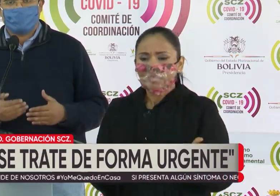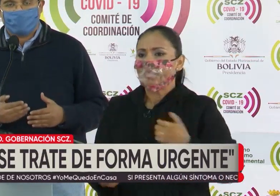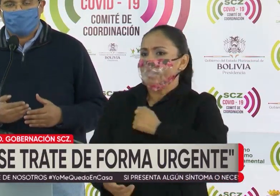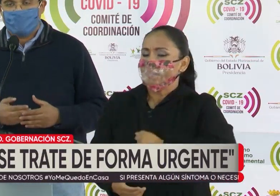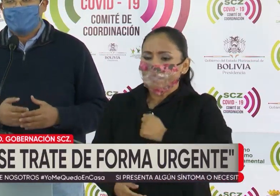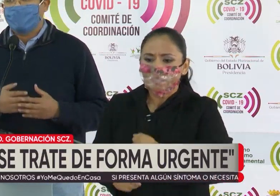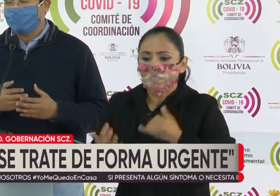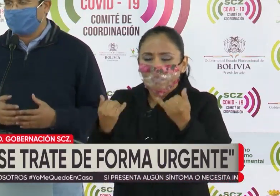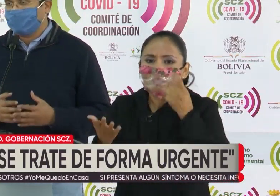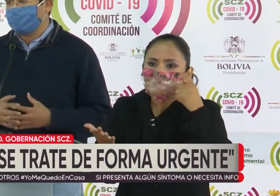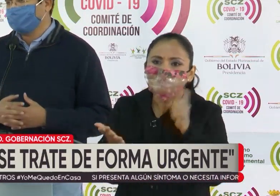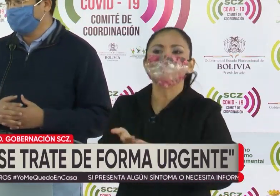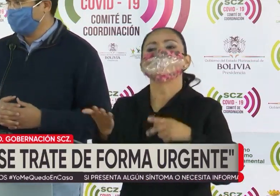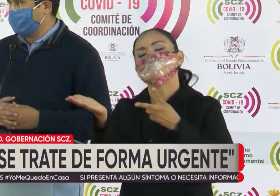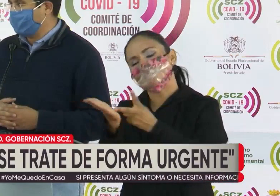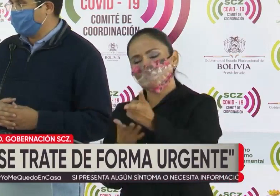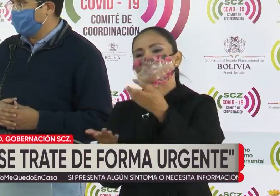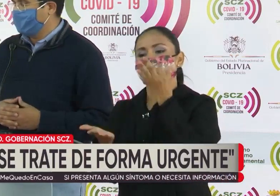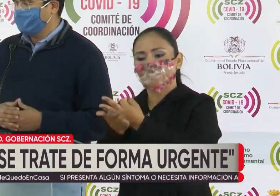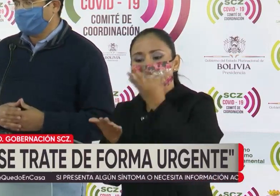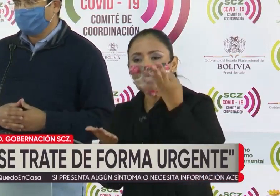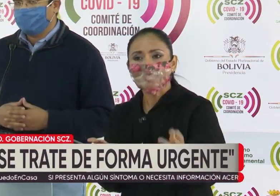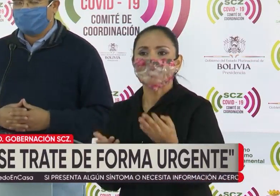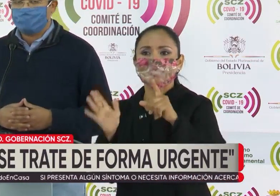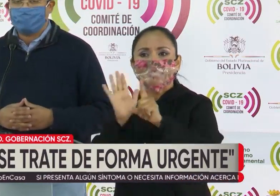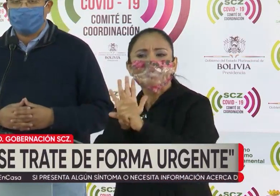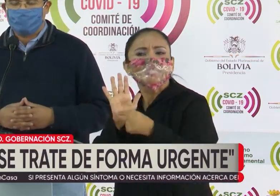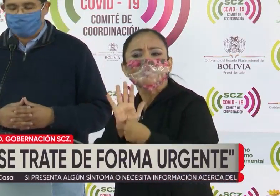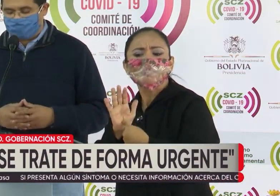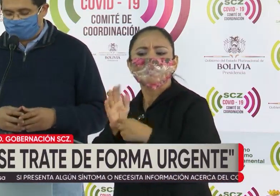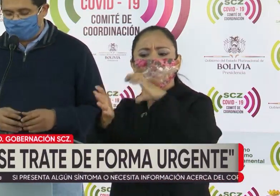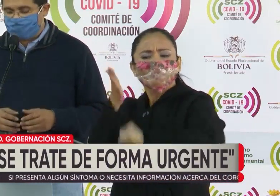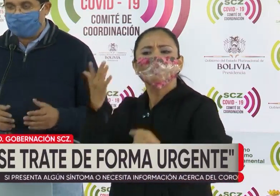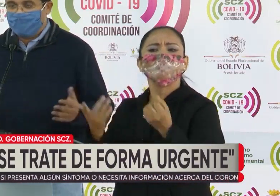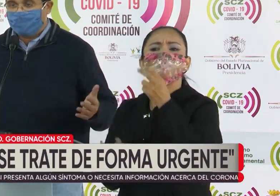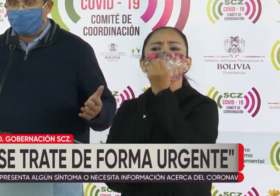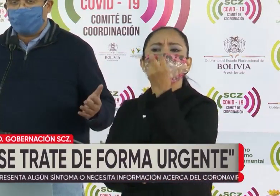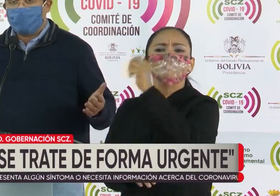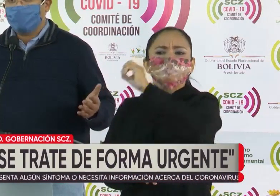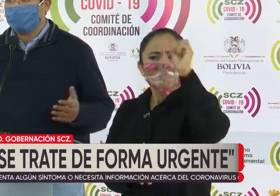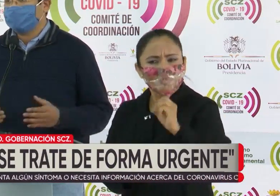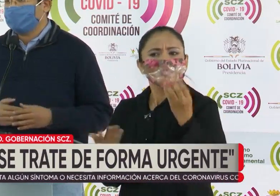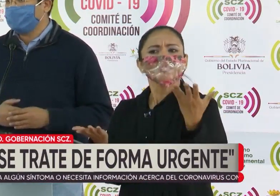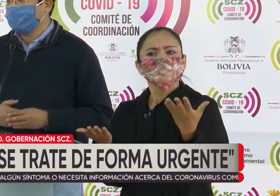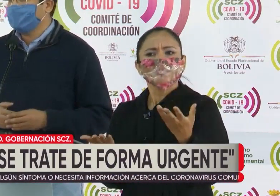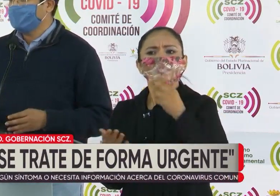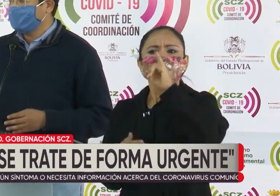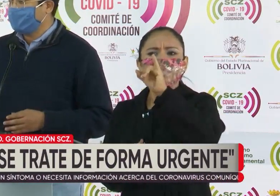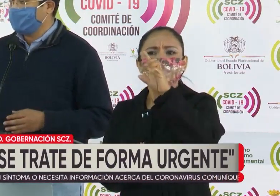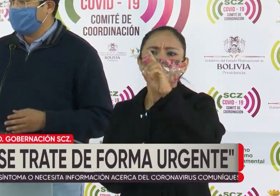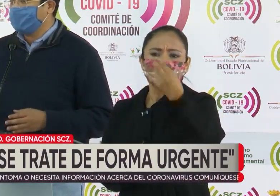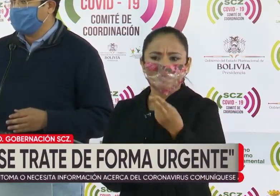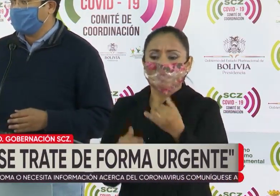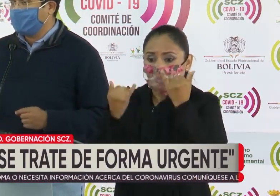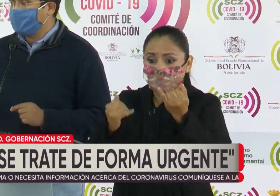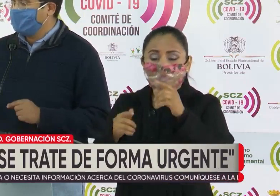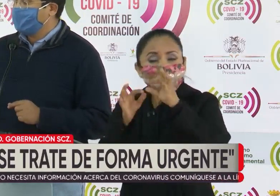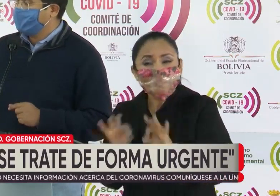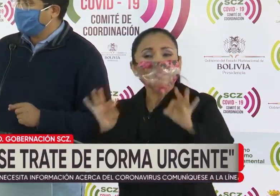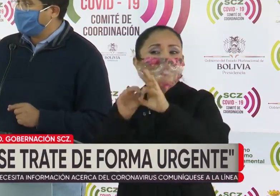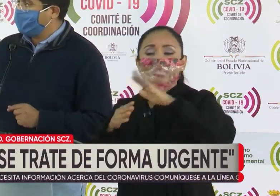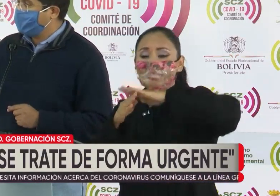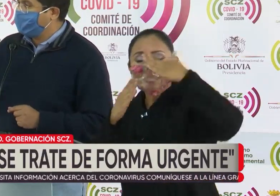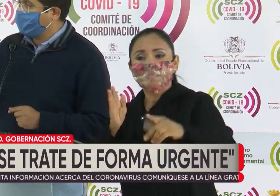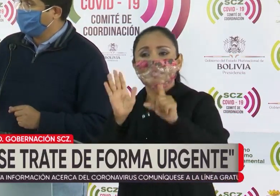constatando el fracaso de la ley de confiscación del 12%, pero lo más importante es terminar con esta ley